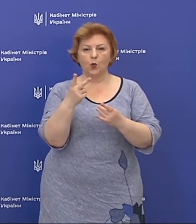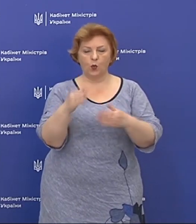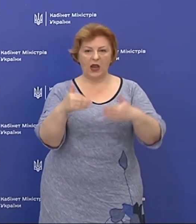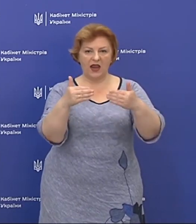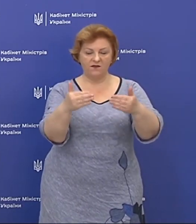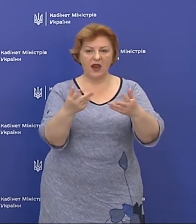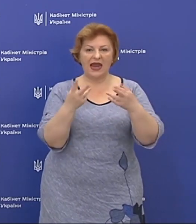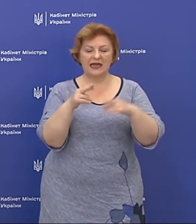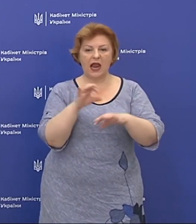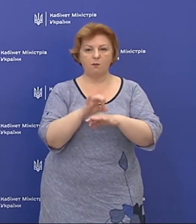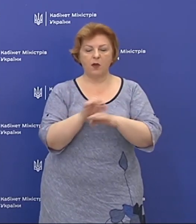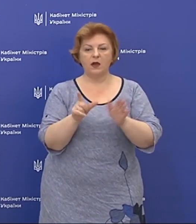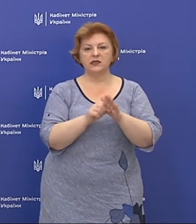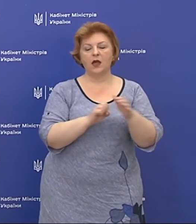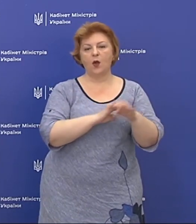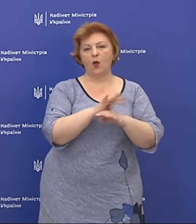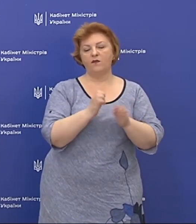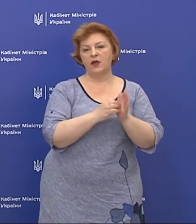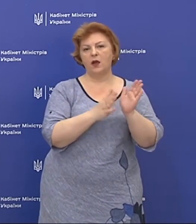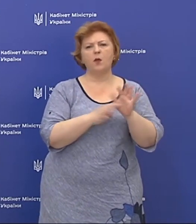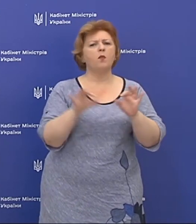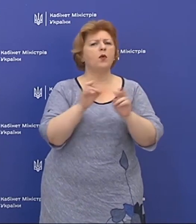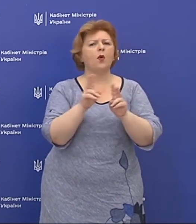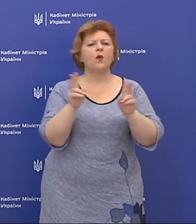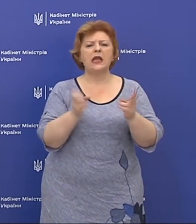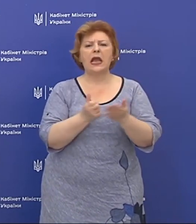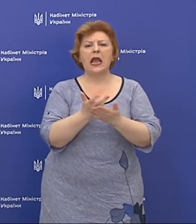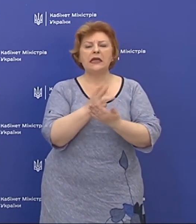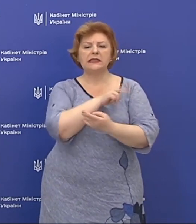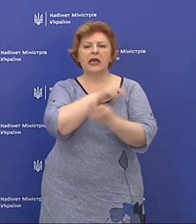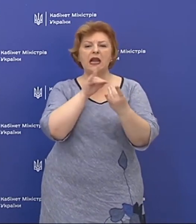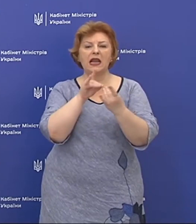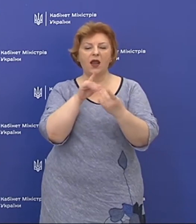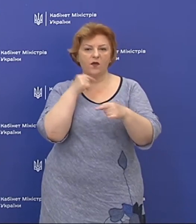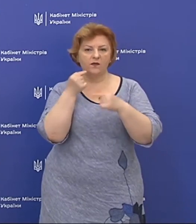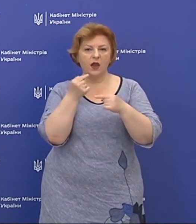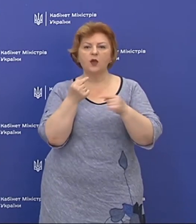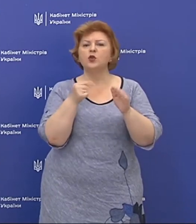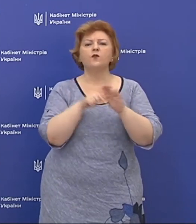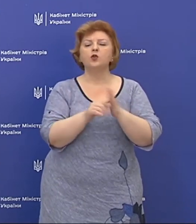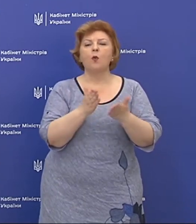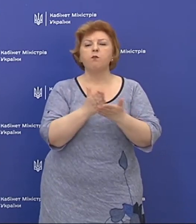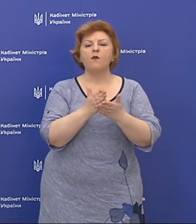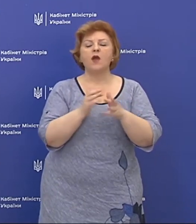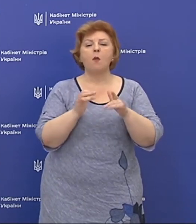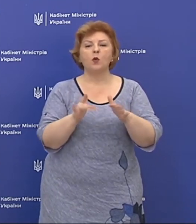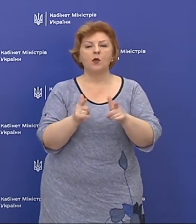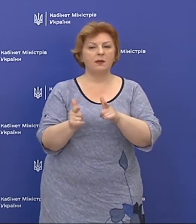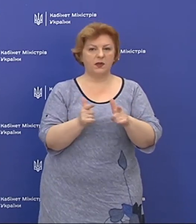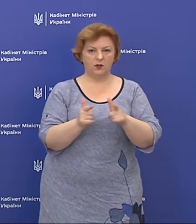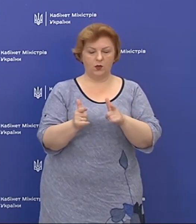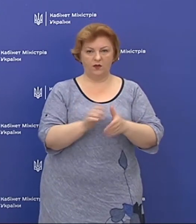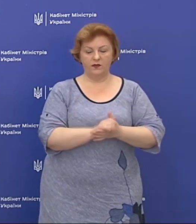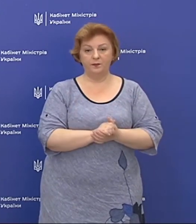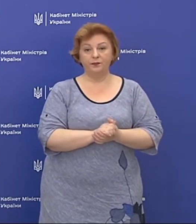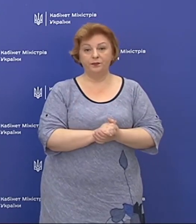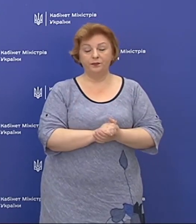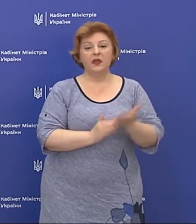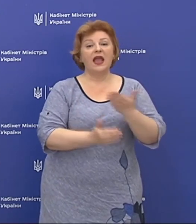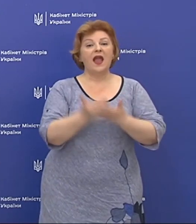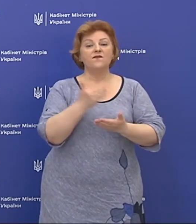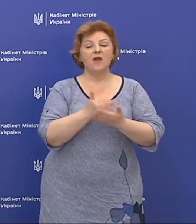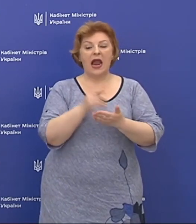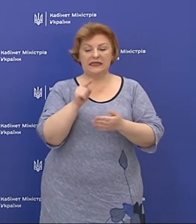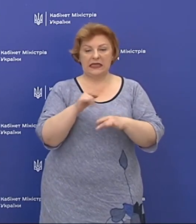пацієнтів із COVID-19. Про яку кількість лікарень йдеться і в чому полягає процес підготовки? Виходячи з